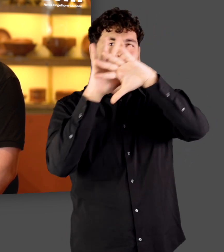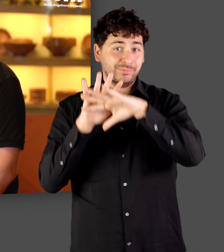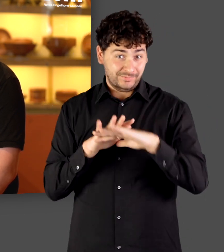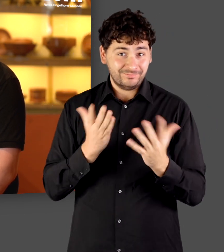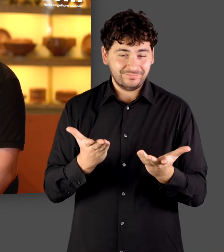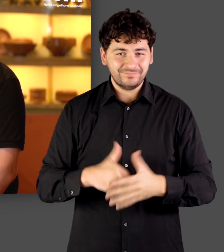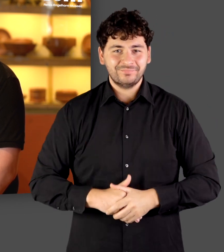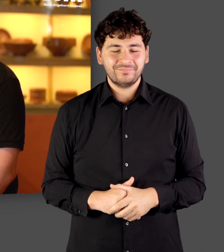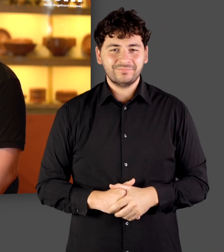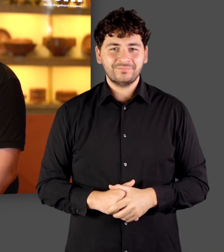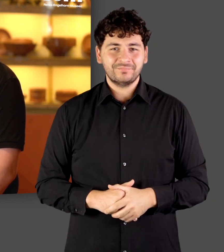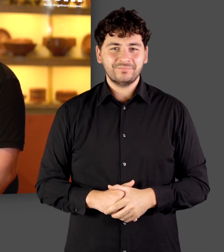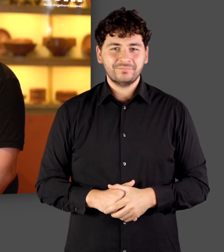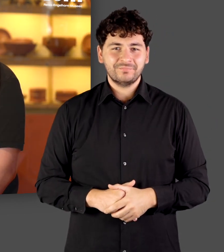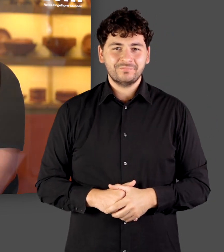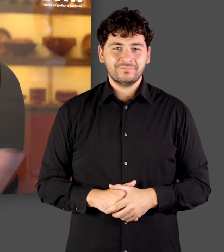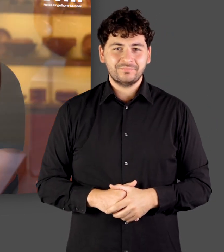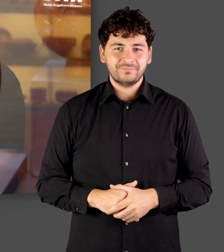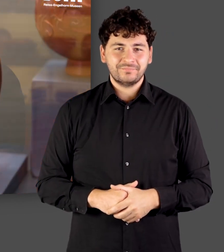jeweiligen Gebieten ins römische Reich.